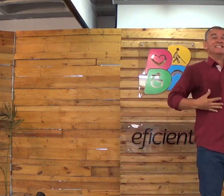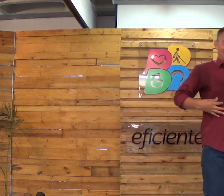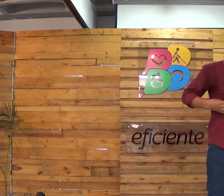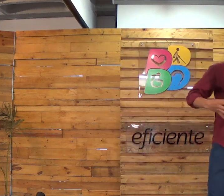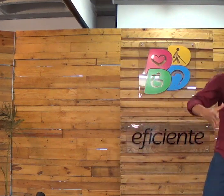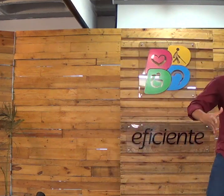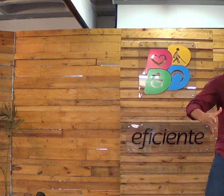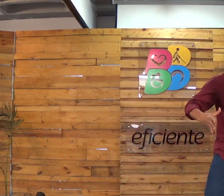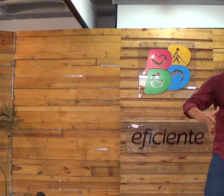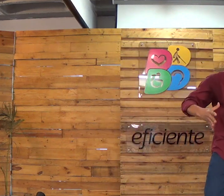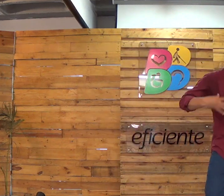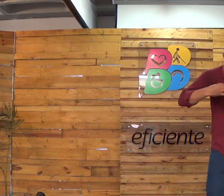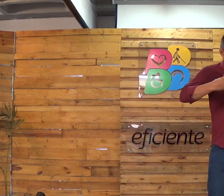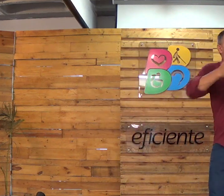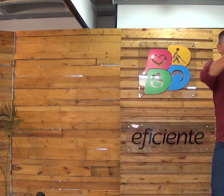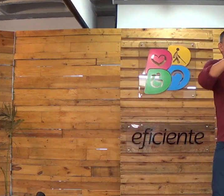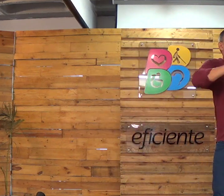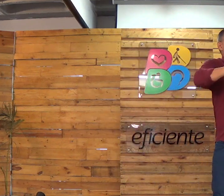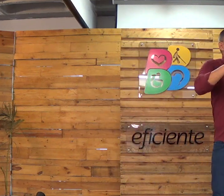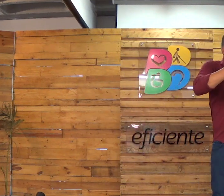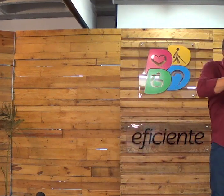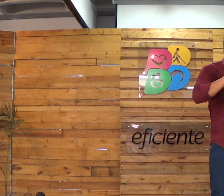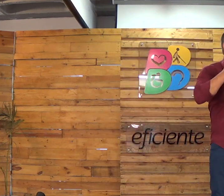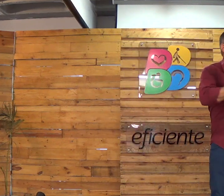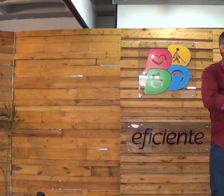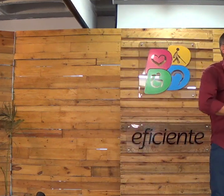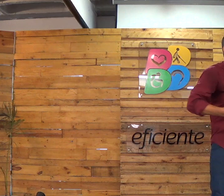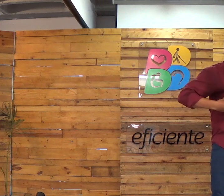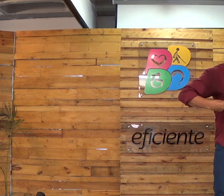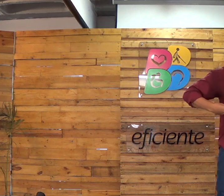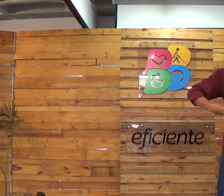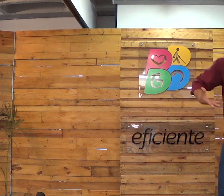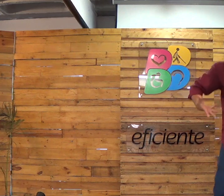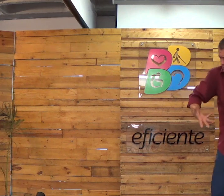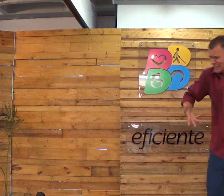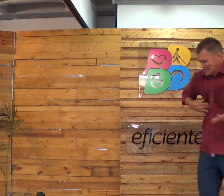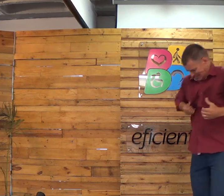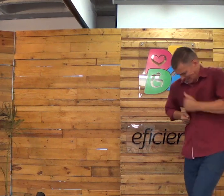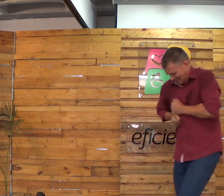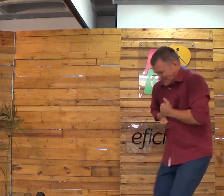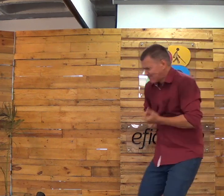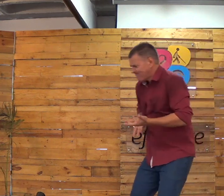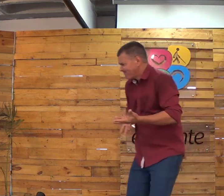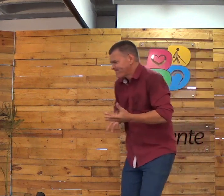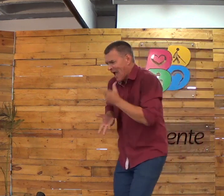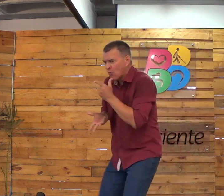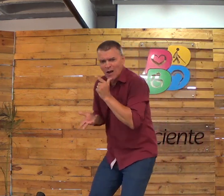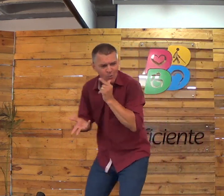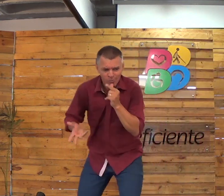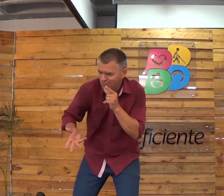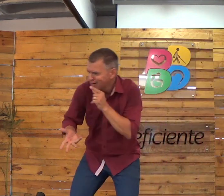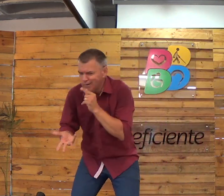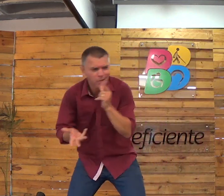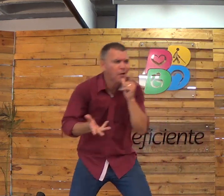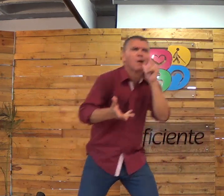Aí você morre e você vê que tem marca de mão ali na sua roupa. Mas está sujendo, agora o que eu vou fazer? A gente está me esfregada. Tem água aí?